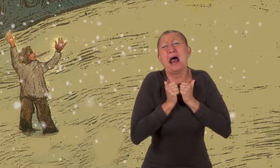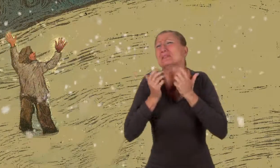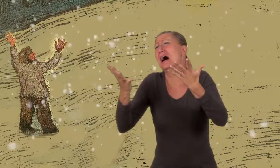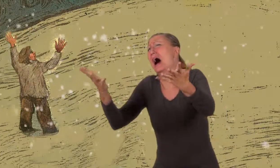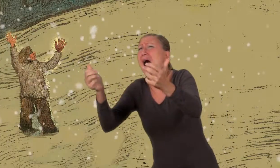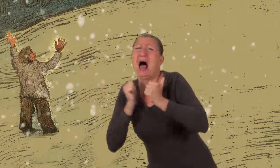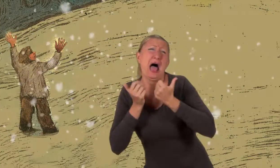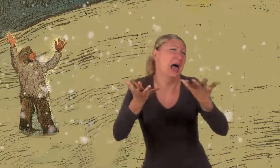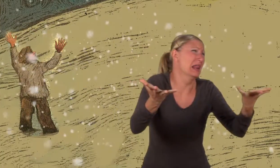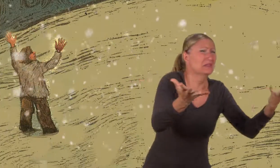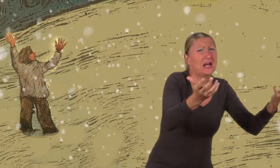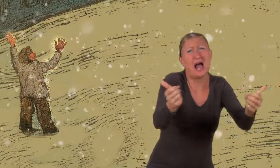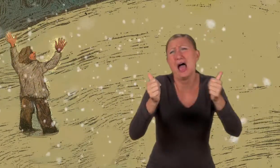stöhnte er und rief um Hilfe.